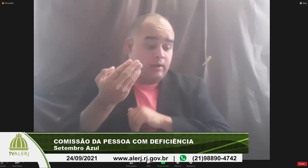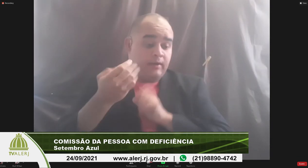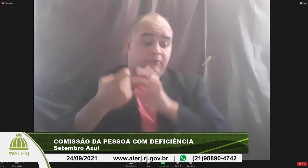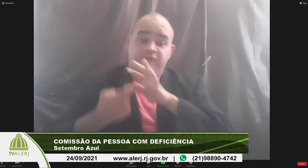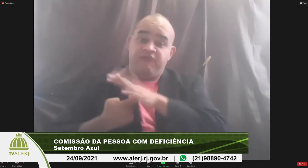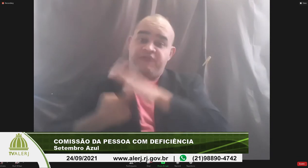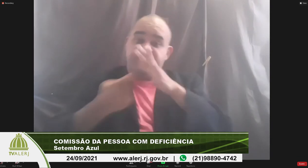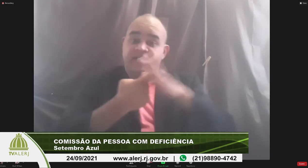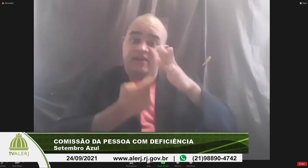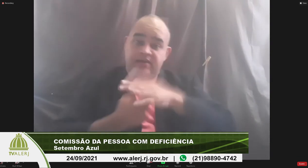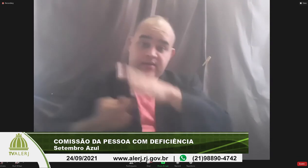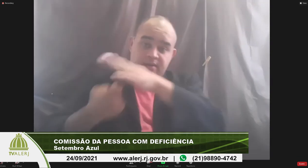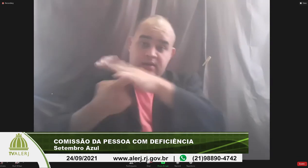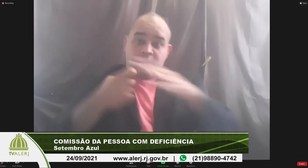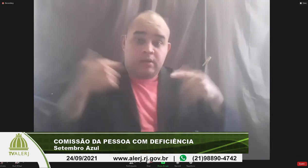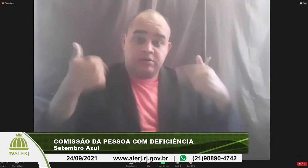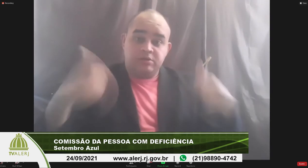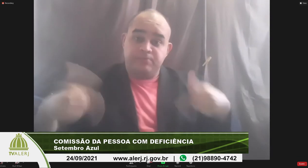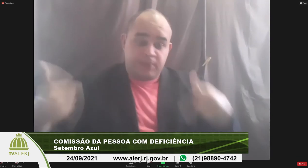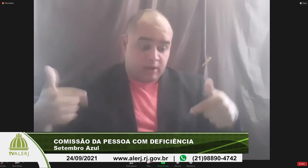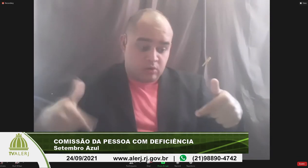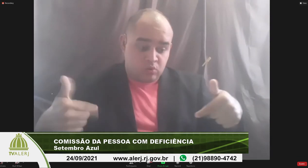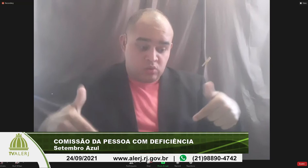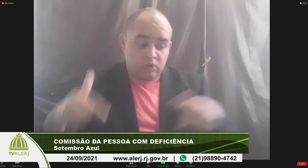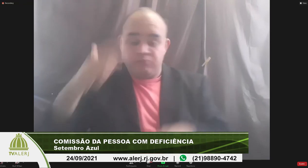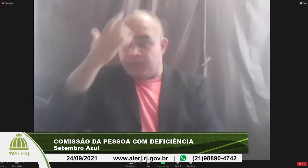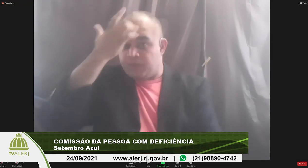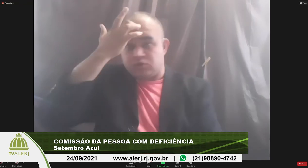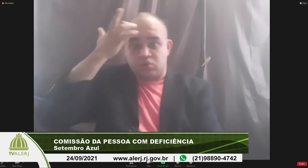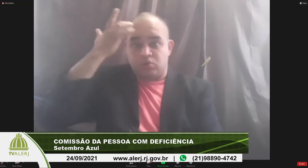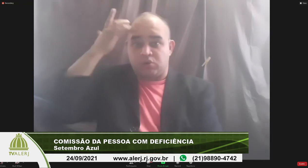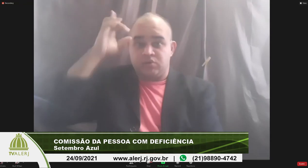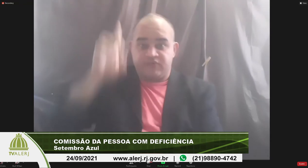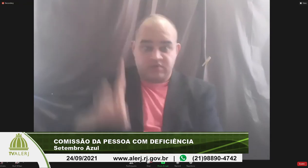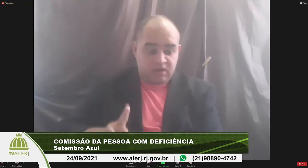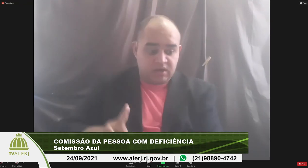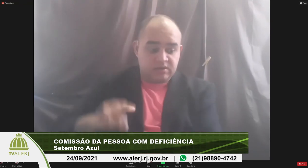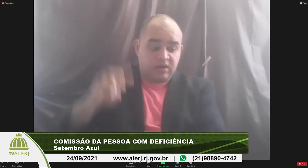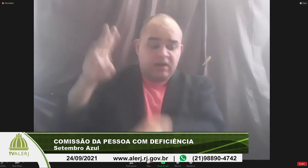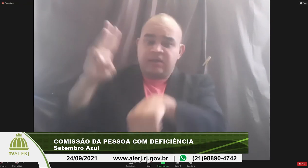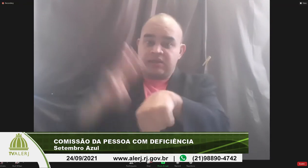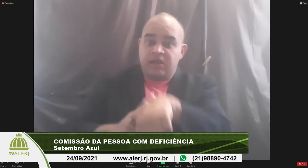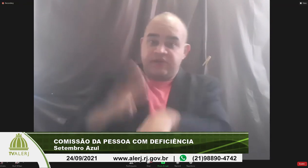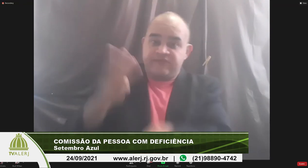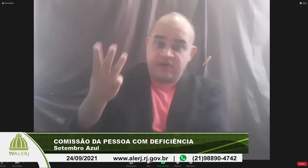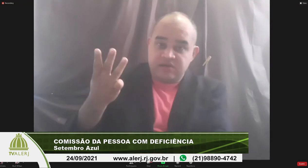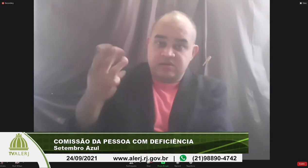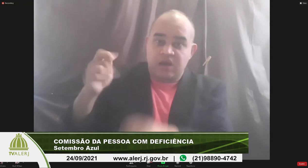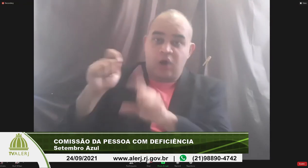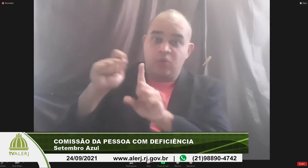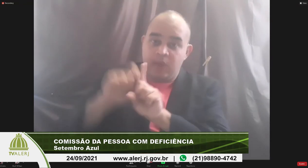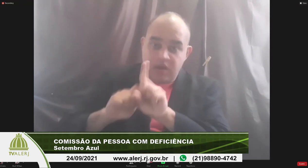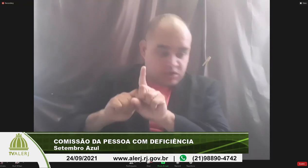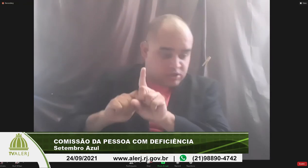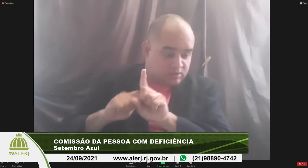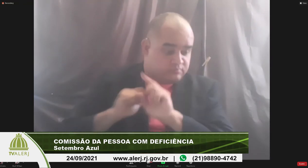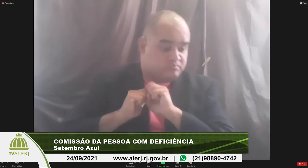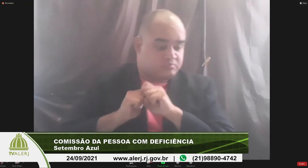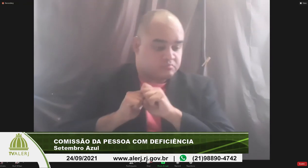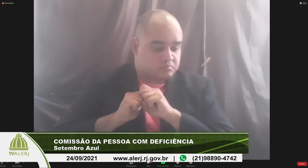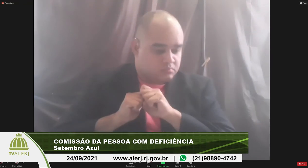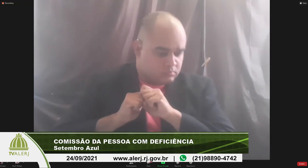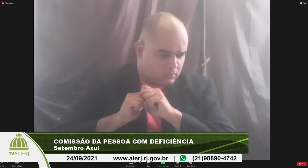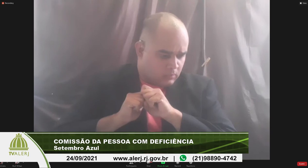feira de emprego para as pessoas com deficiência três vezes ao mês